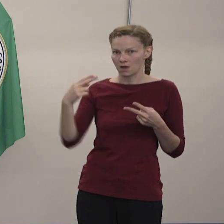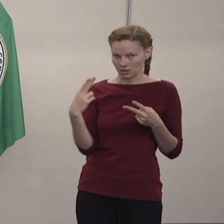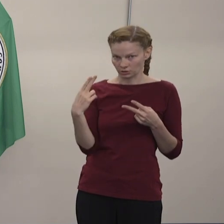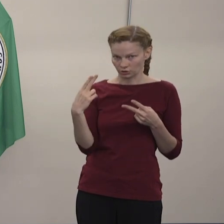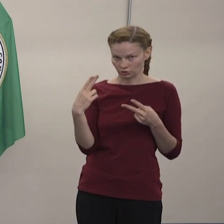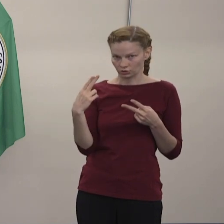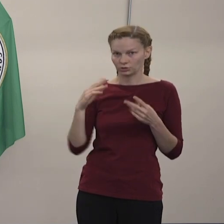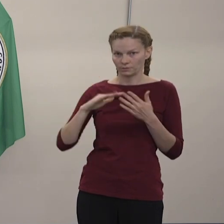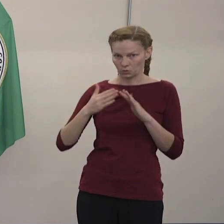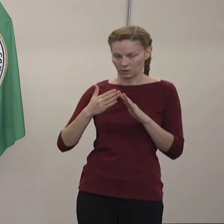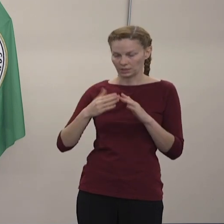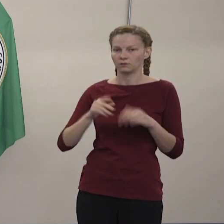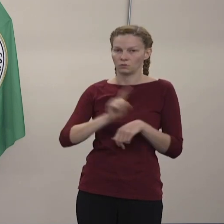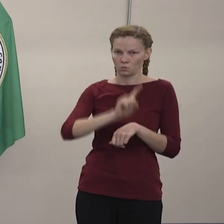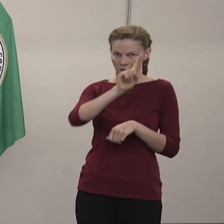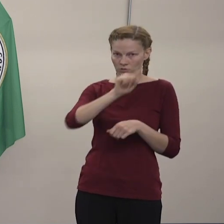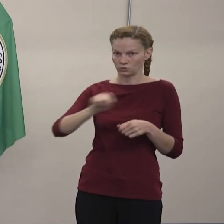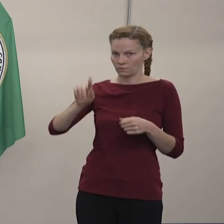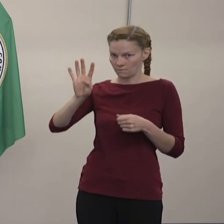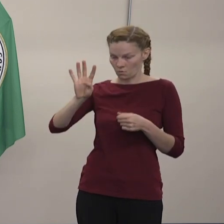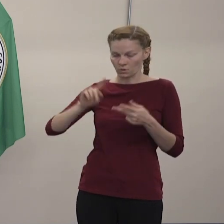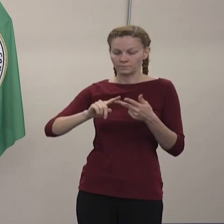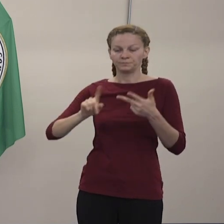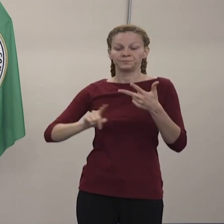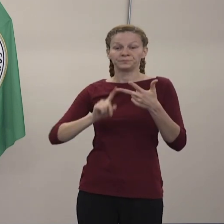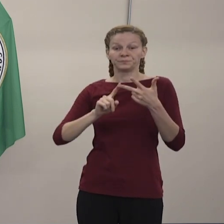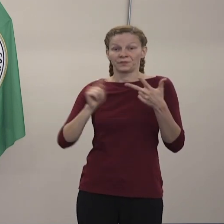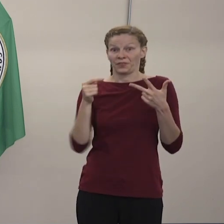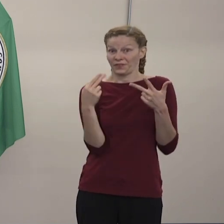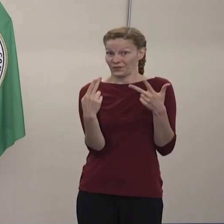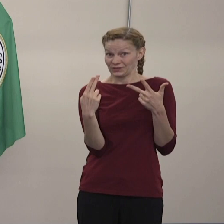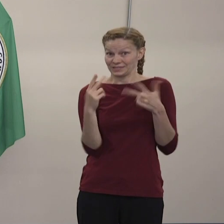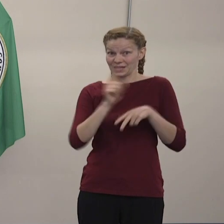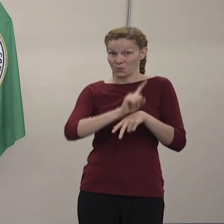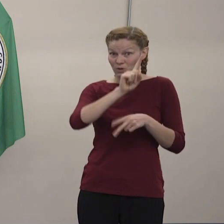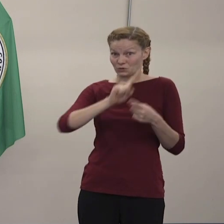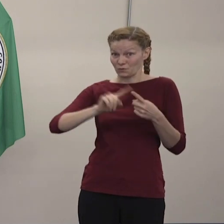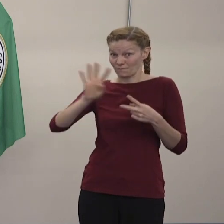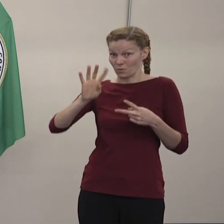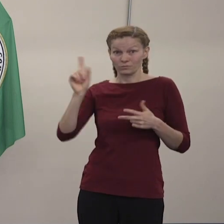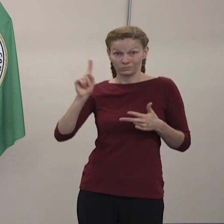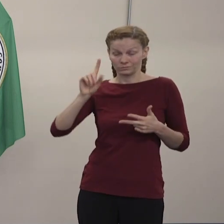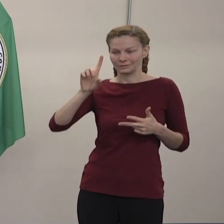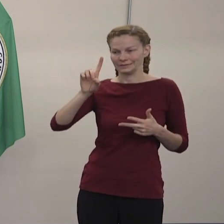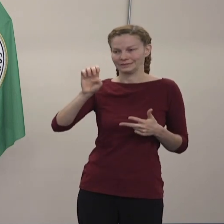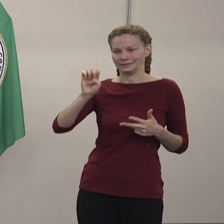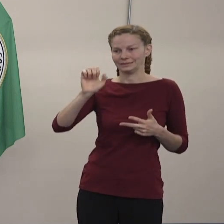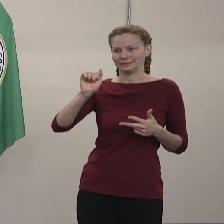Y en Diverview, la comunidad de Diverview, el jueves de 1 a 4.